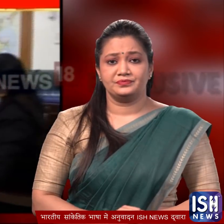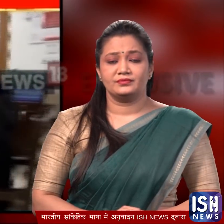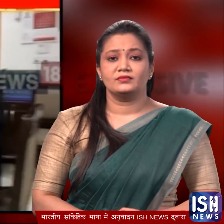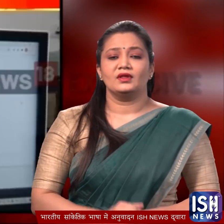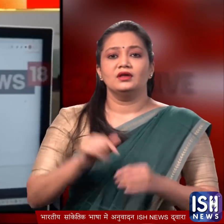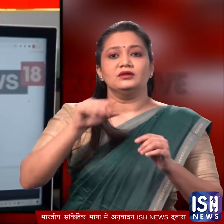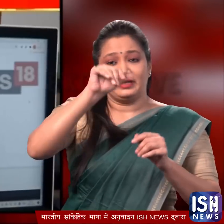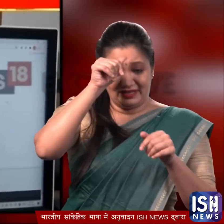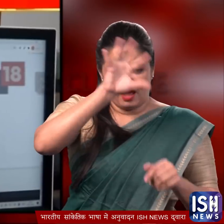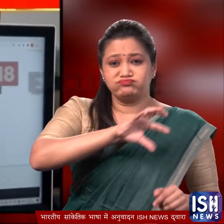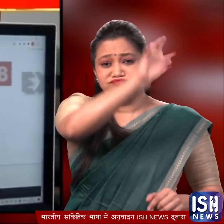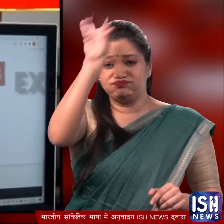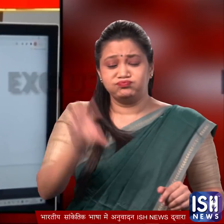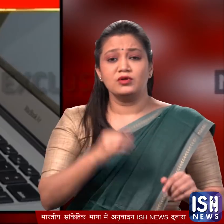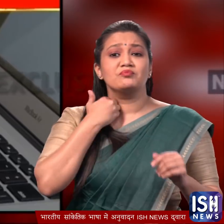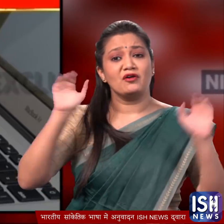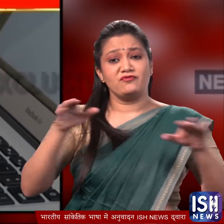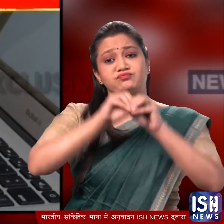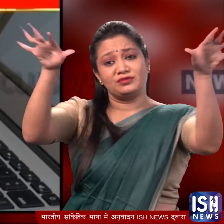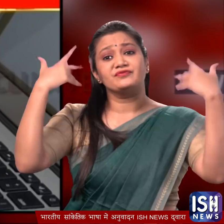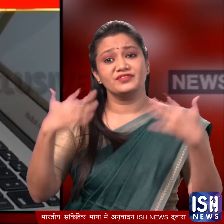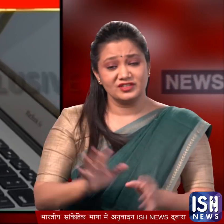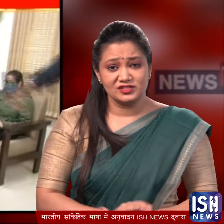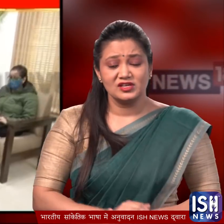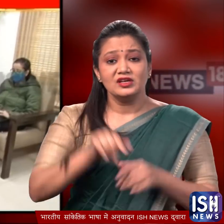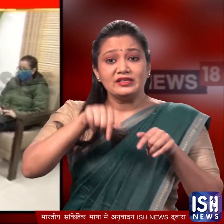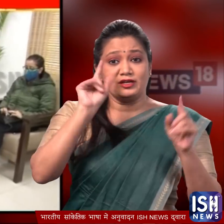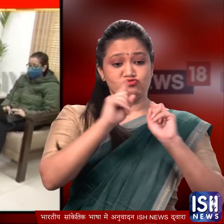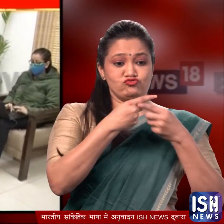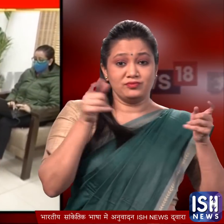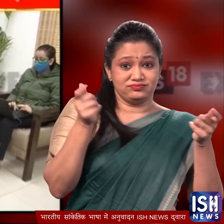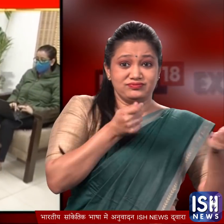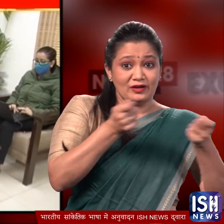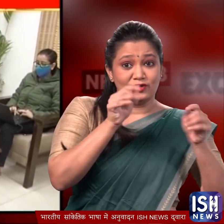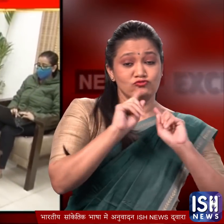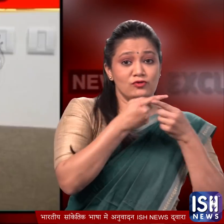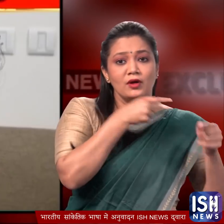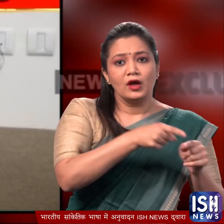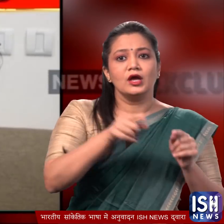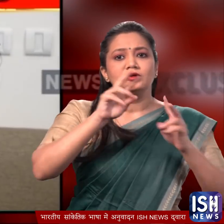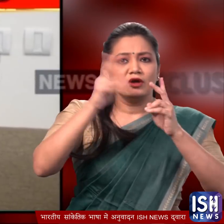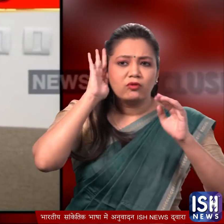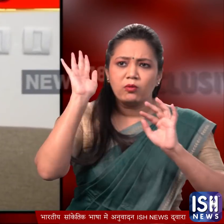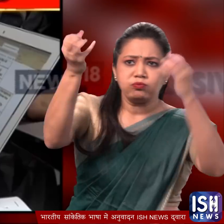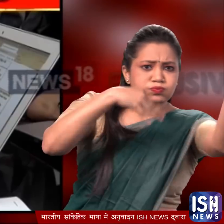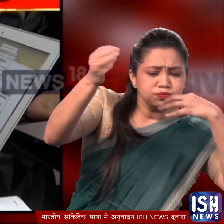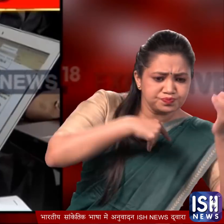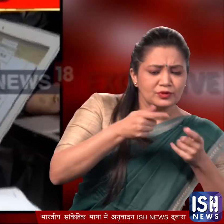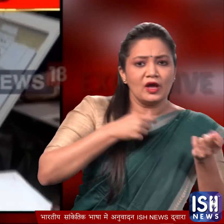बर्ड फ्लू देश के 10 राज्यों में फैल चुका है ऐसे में केंद्रिय पशुबालन मंत्राले का ये कंट्रोल रूम इन राज्यों से आने वाली हर जानकारी को खंगालता है और